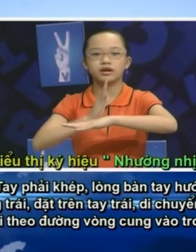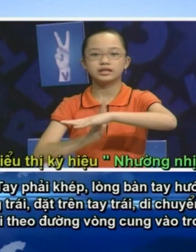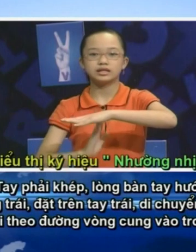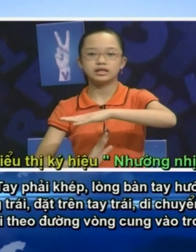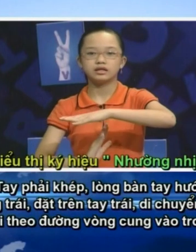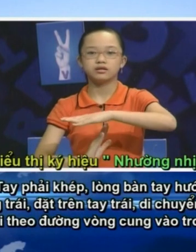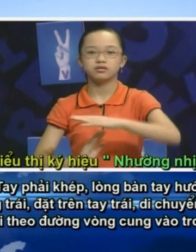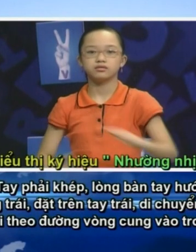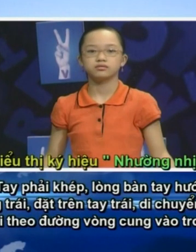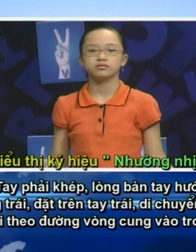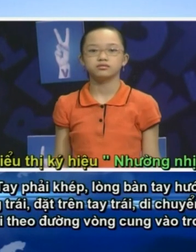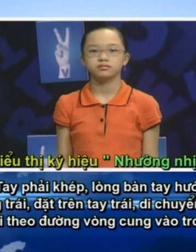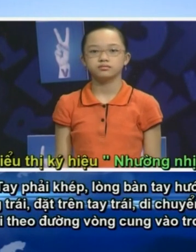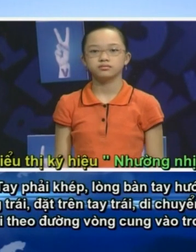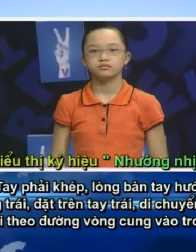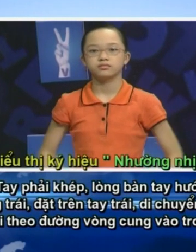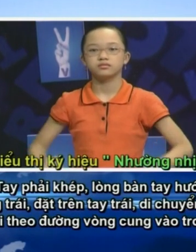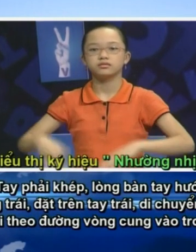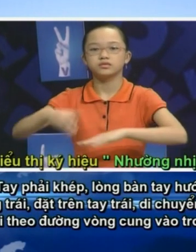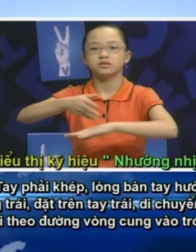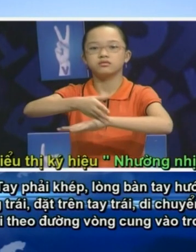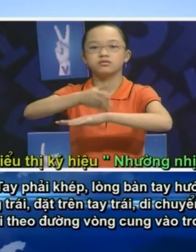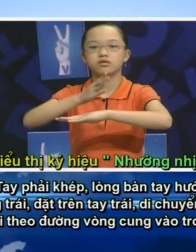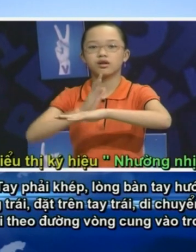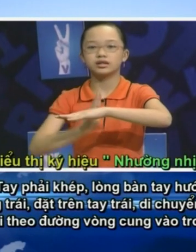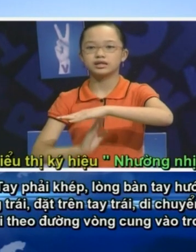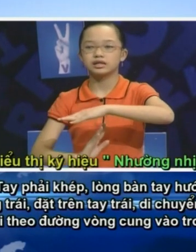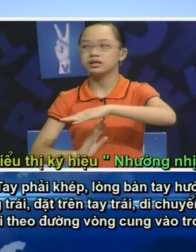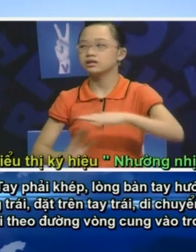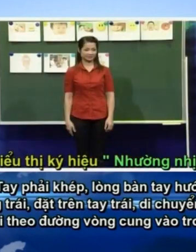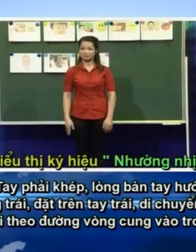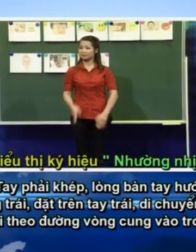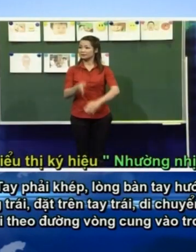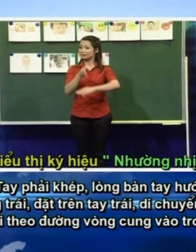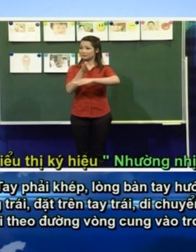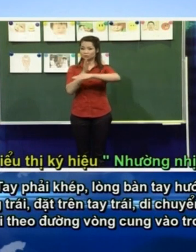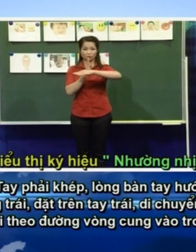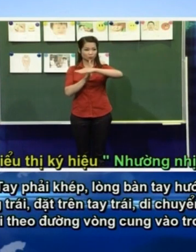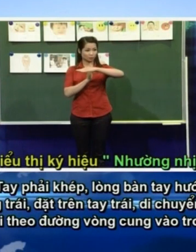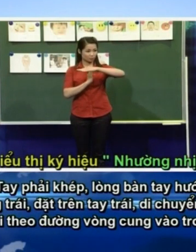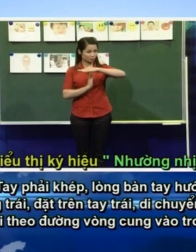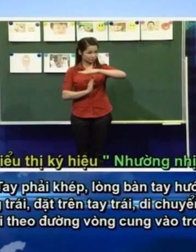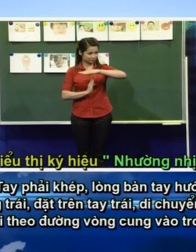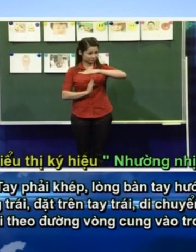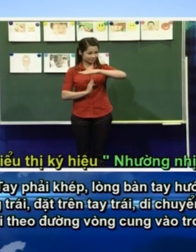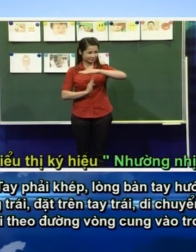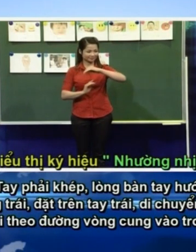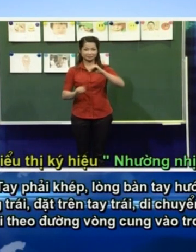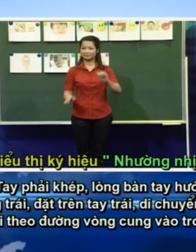Động tác hai Tay phải khép Lòng bàn tay hướng sang trái Đặt trên tay trái Di chuyển tay phải theo đường vòng cung